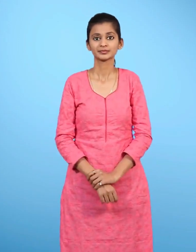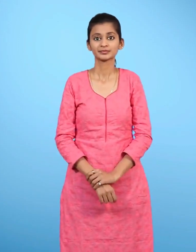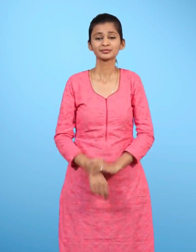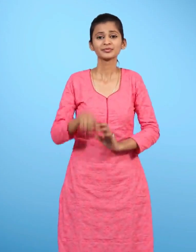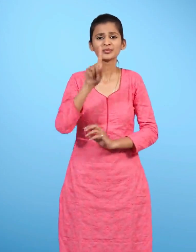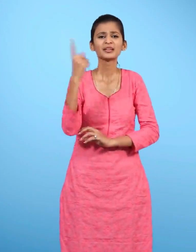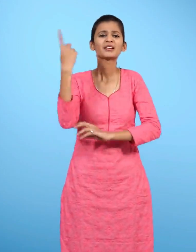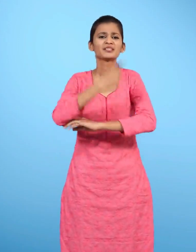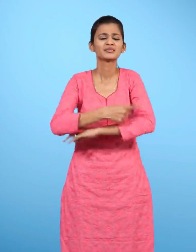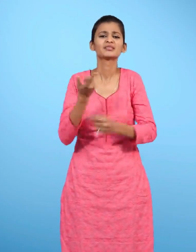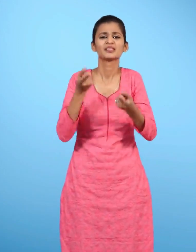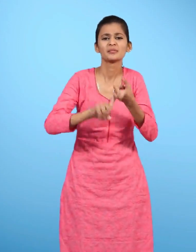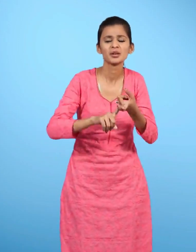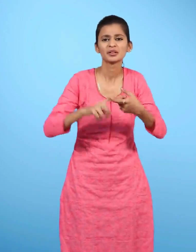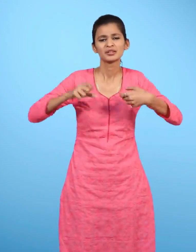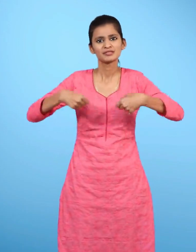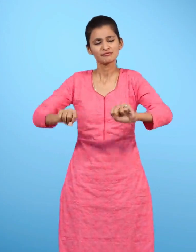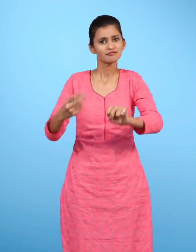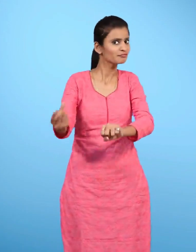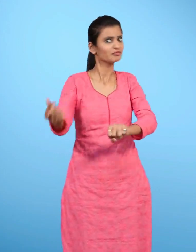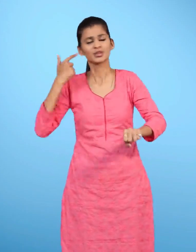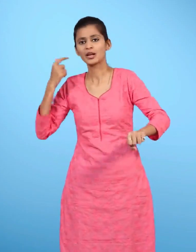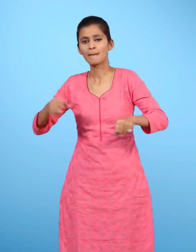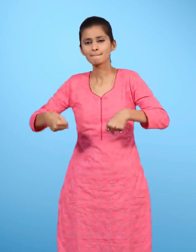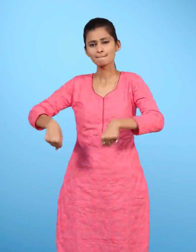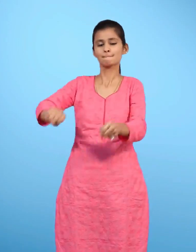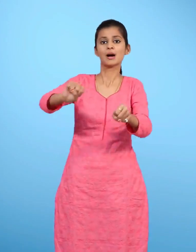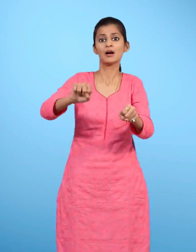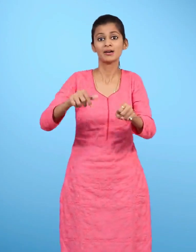एक दिन तेजी से आते स्कूटर से भोली के पाउ में चोट लग गई